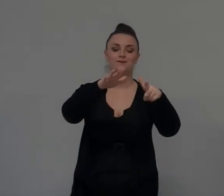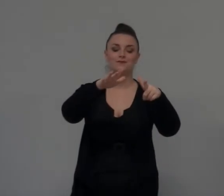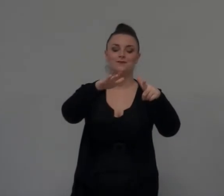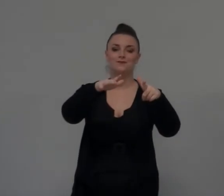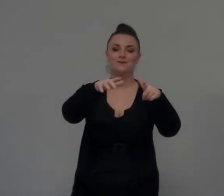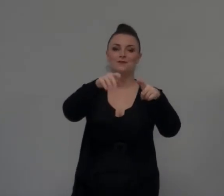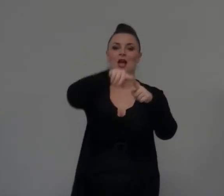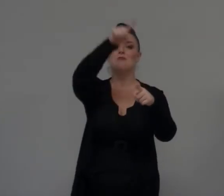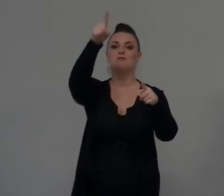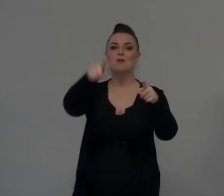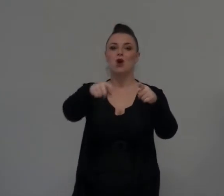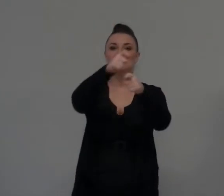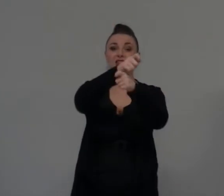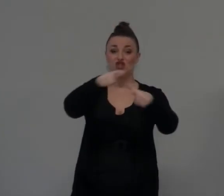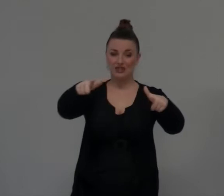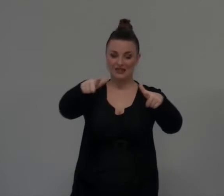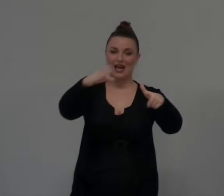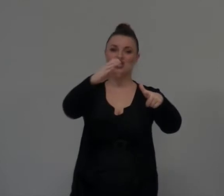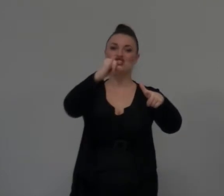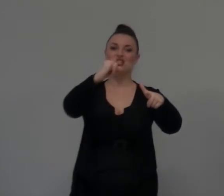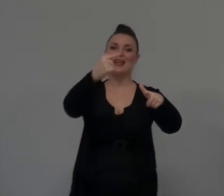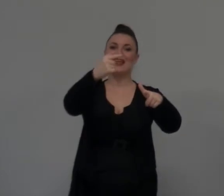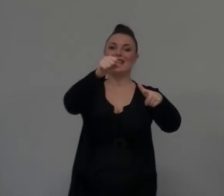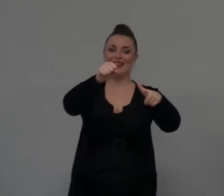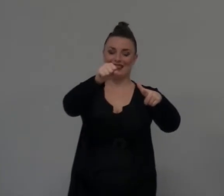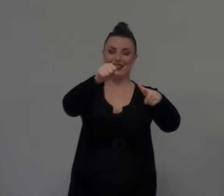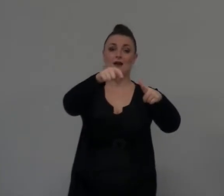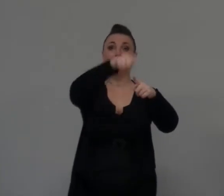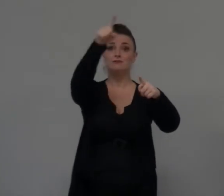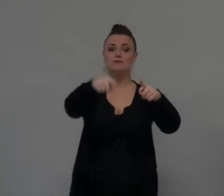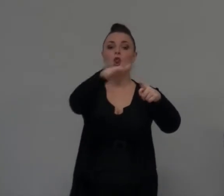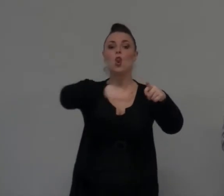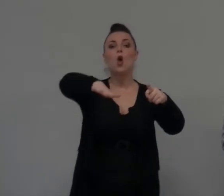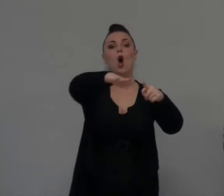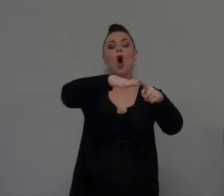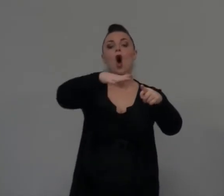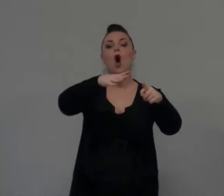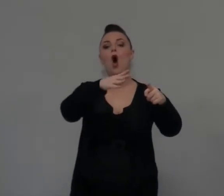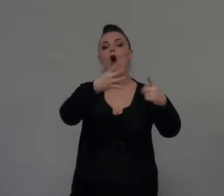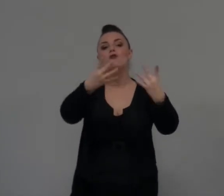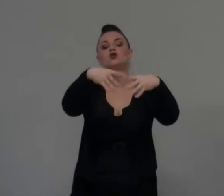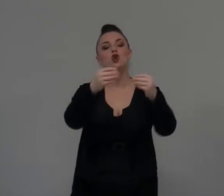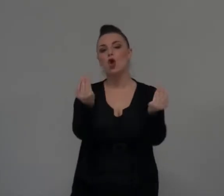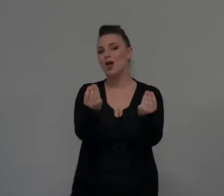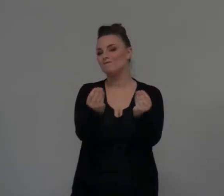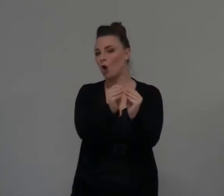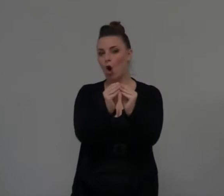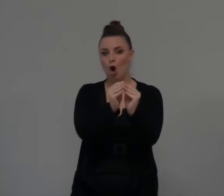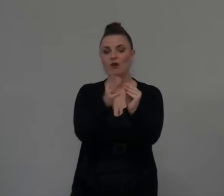La porta della città era il luogo dove si svolgevano normalmente i